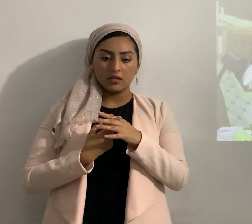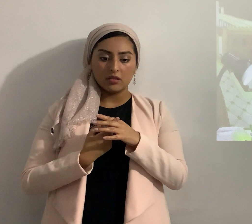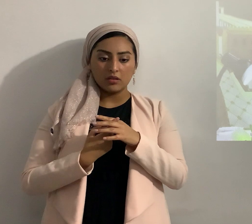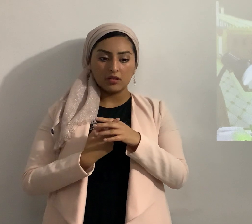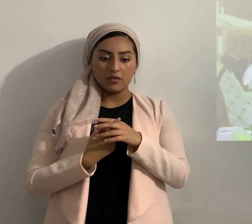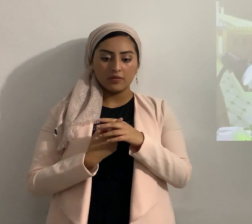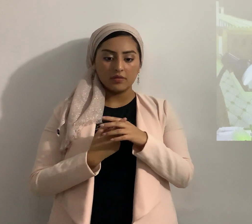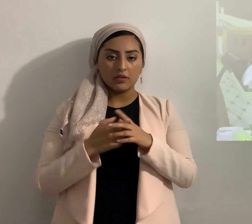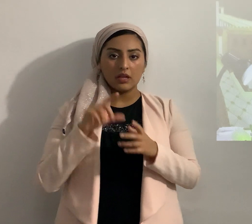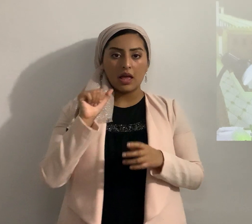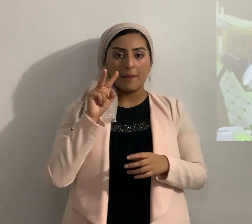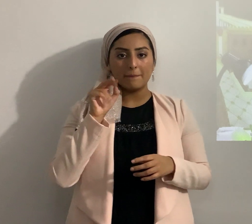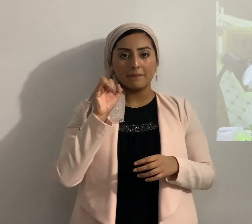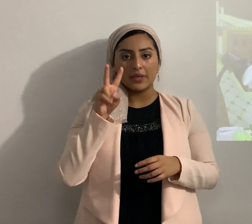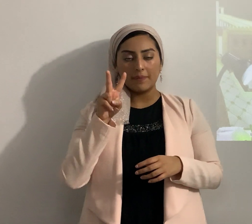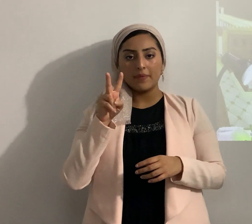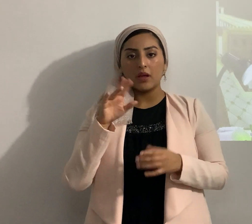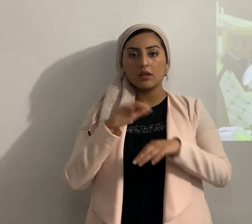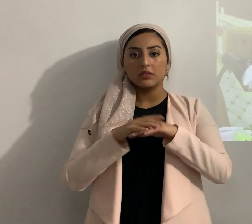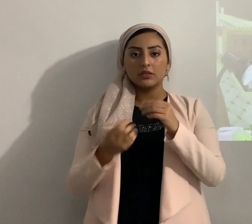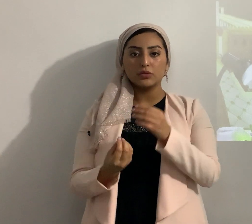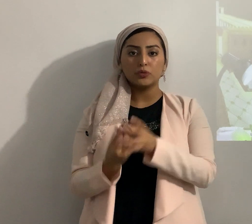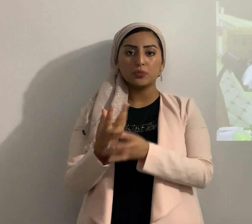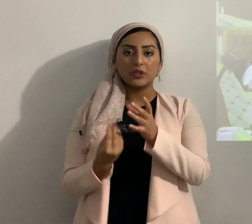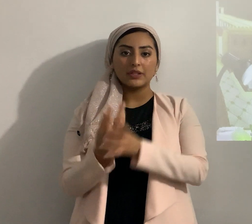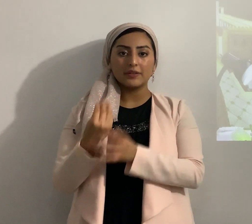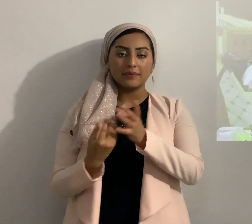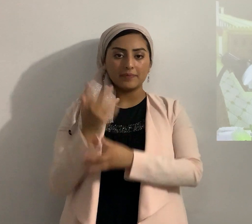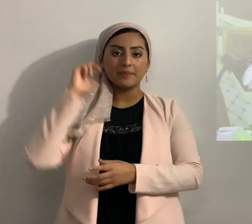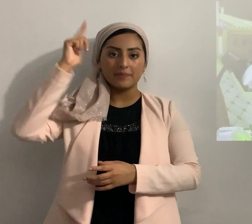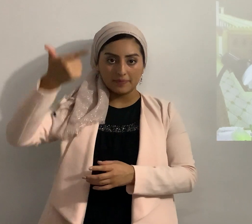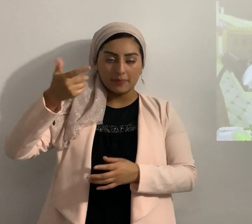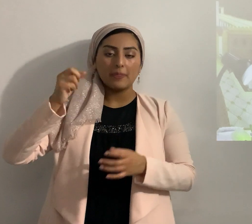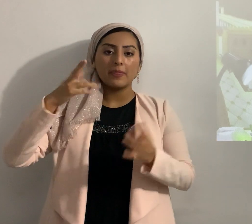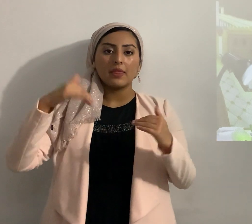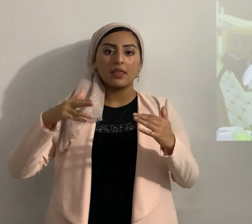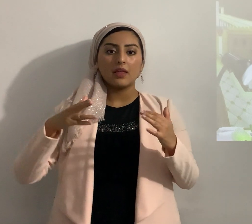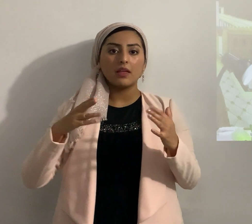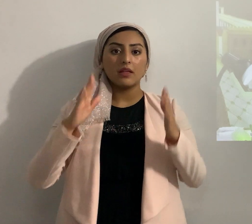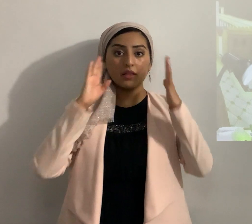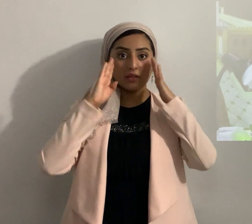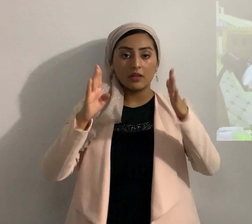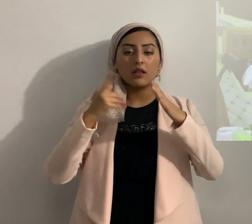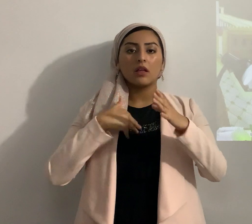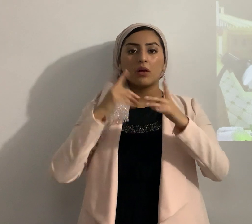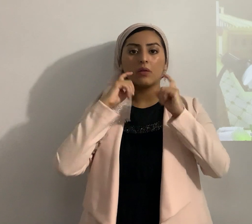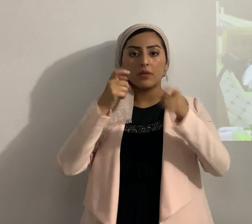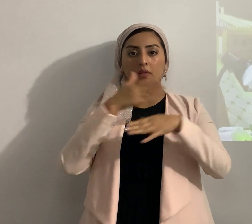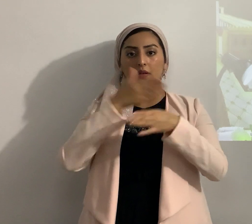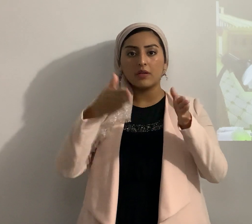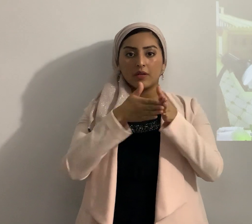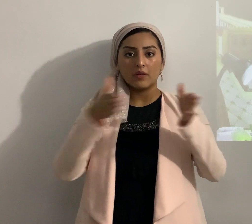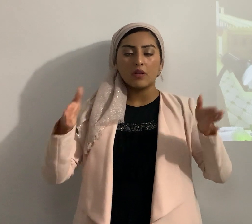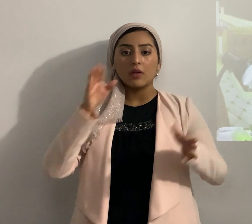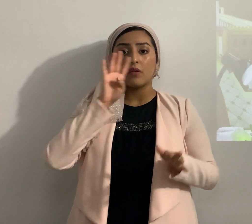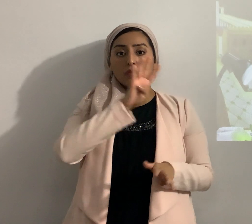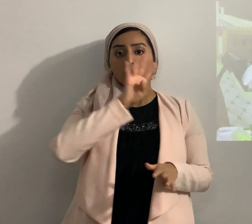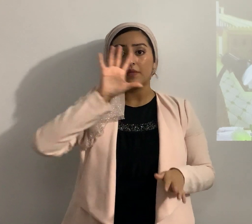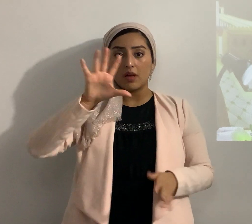en aviv en primavera bueno de hecho estén pendientes porque voy a dar recta final 45 y vamos a aprender más de